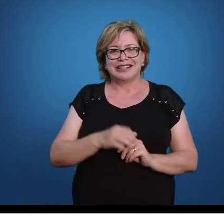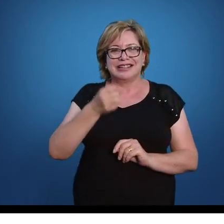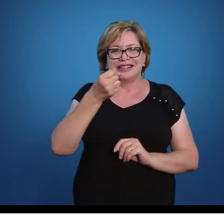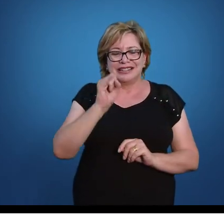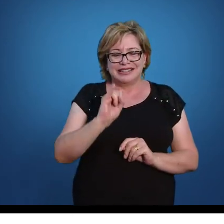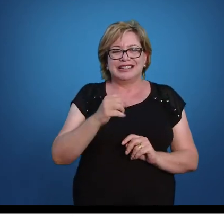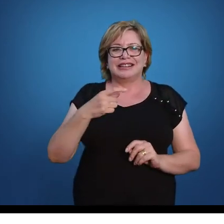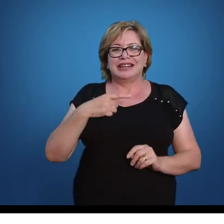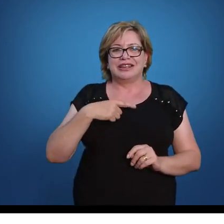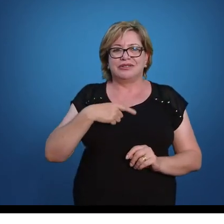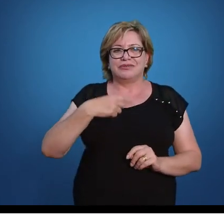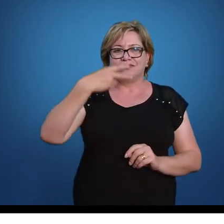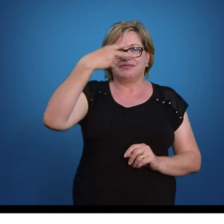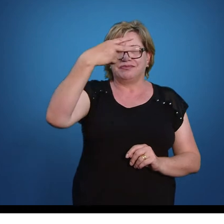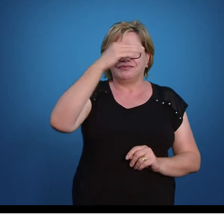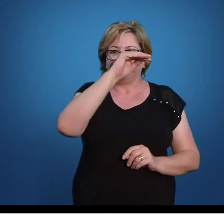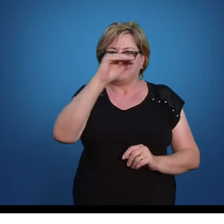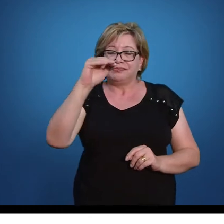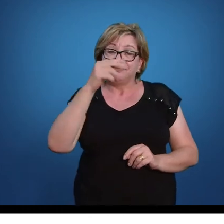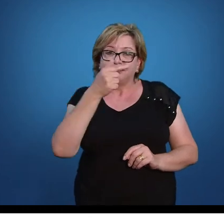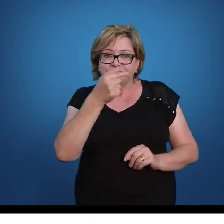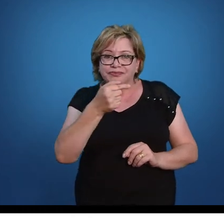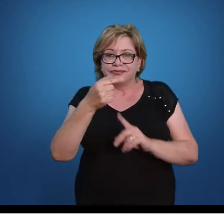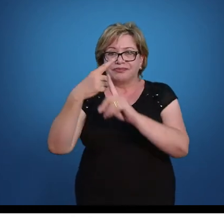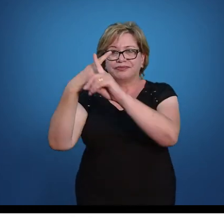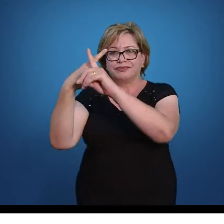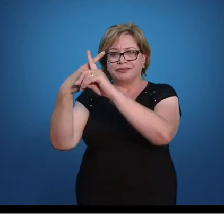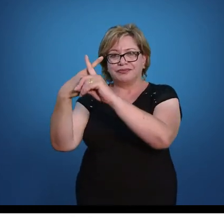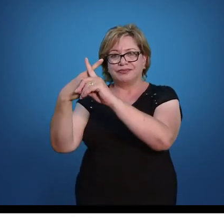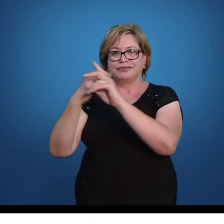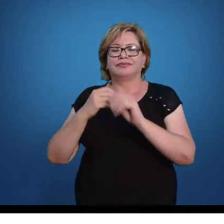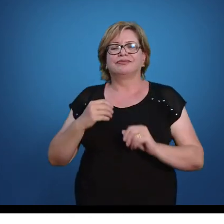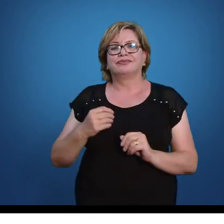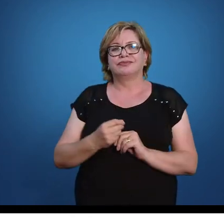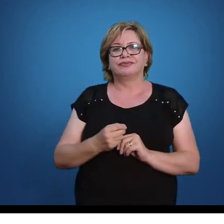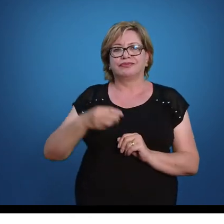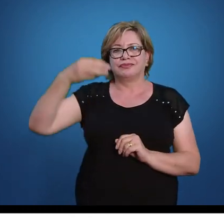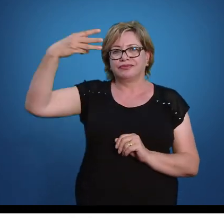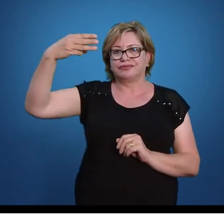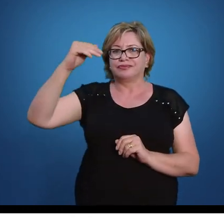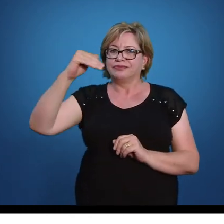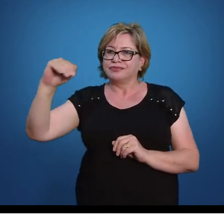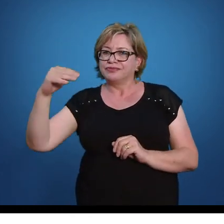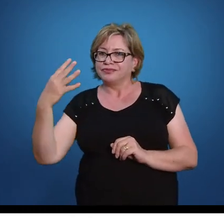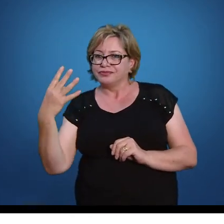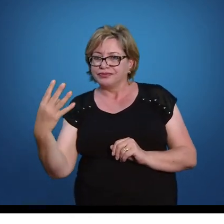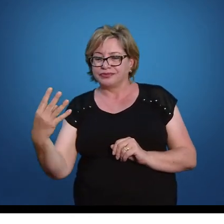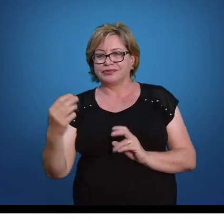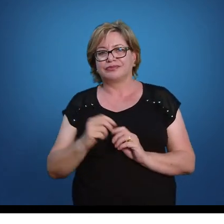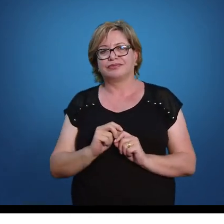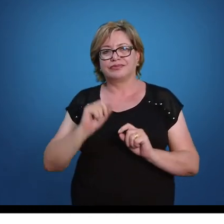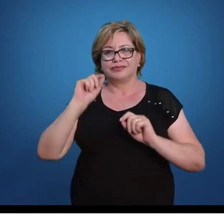multiplicar lá, 2 sétimos vezes 3 quartos,